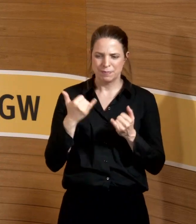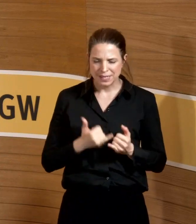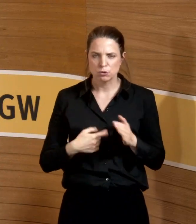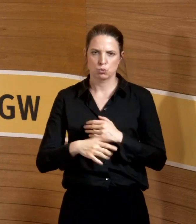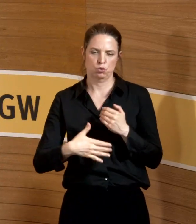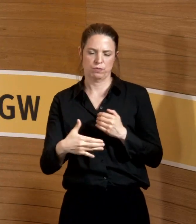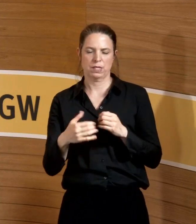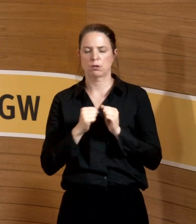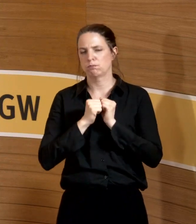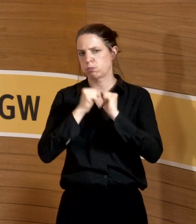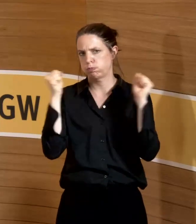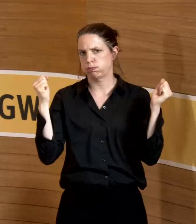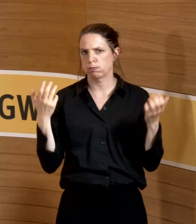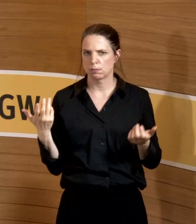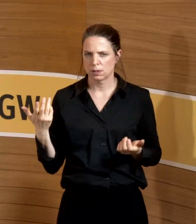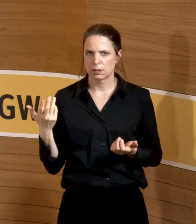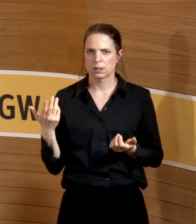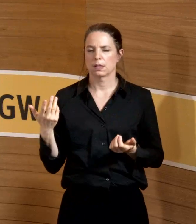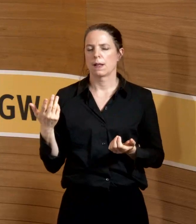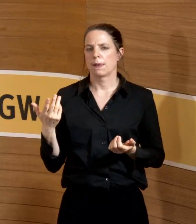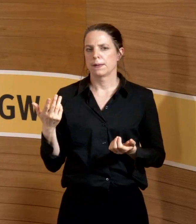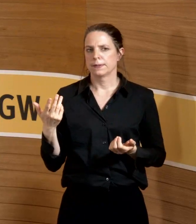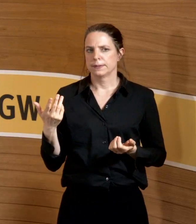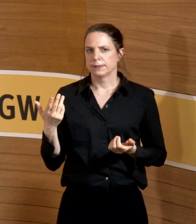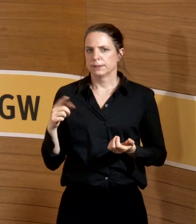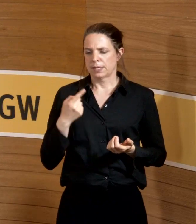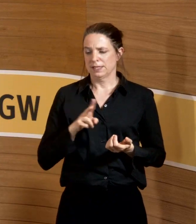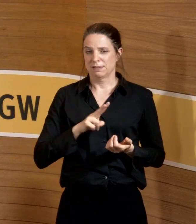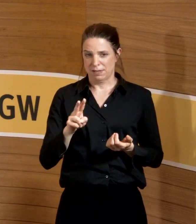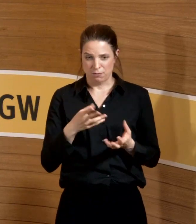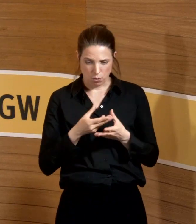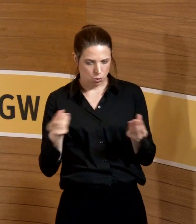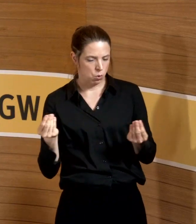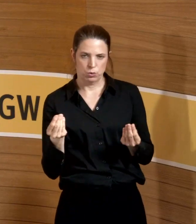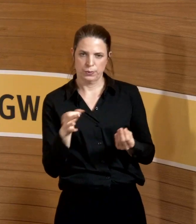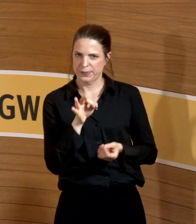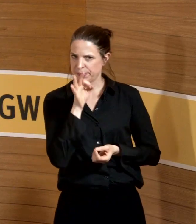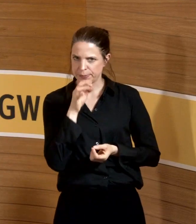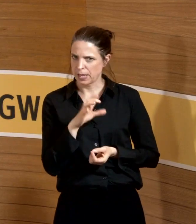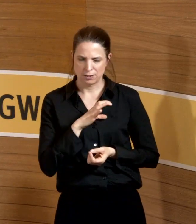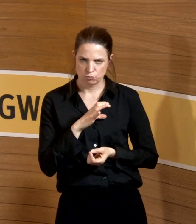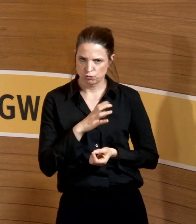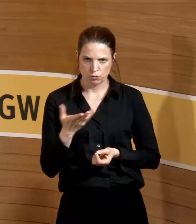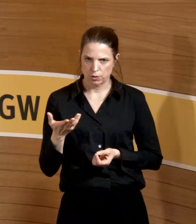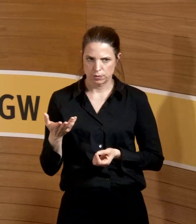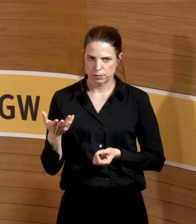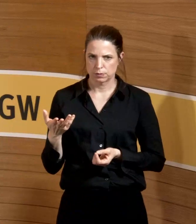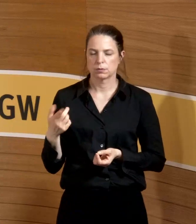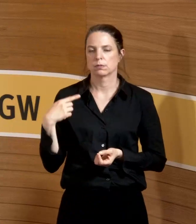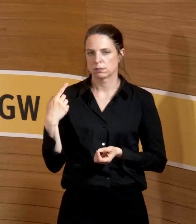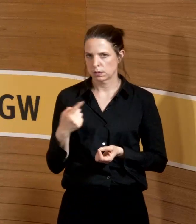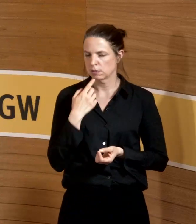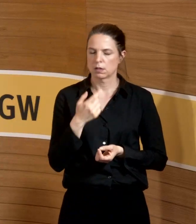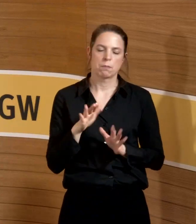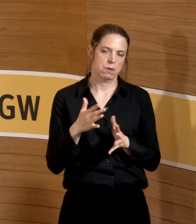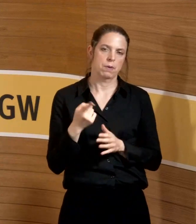Schwangerschaft zum Überlaufen kommt. Wir werden da nicht in zwei Wochen irgendwie eine Lösung herbeiführen und dann stellen